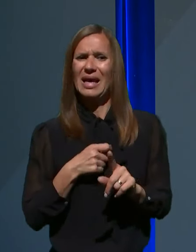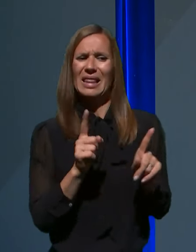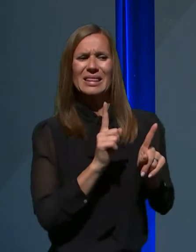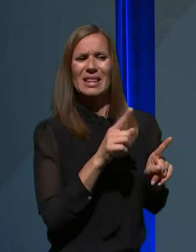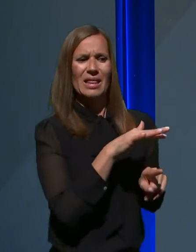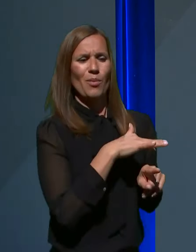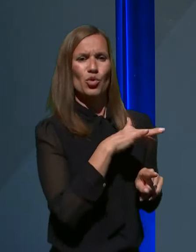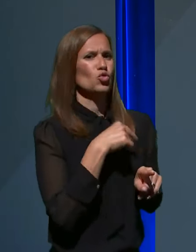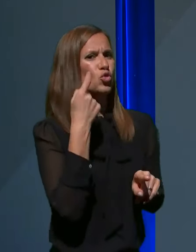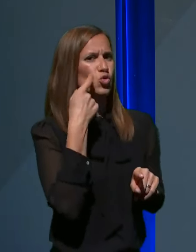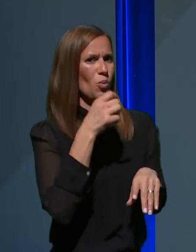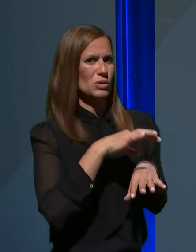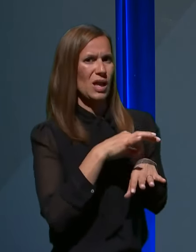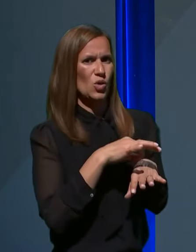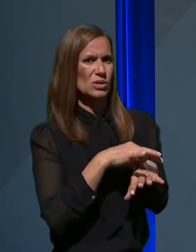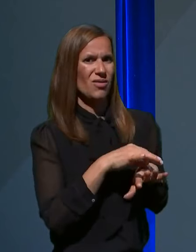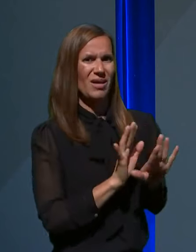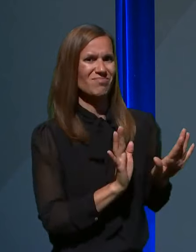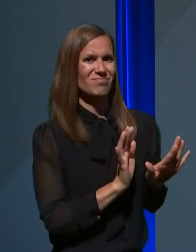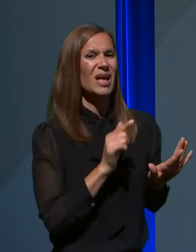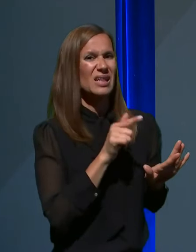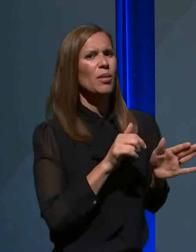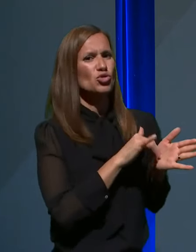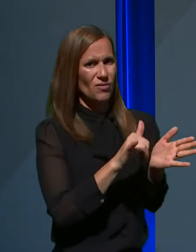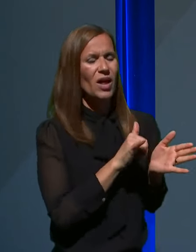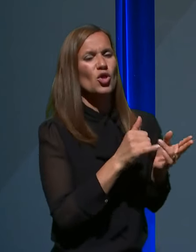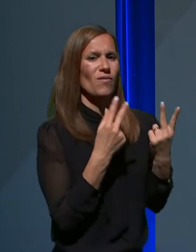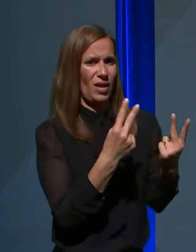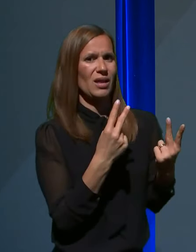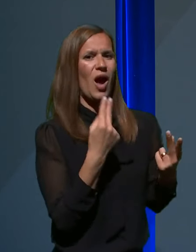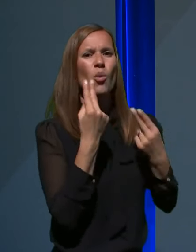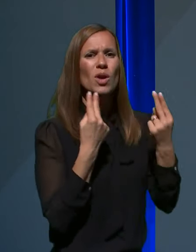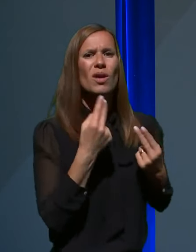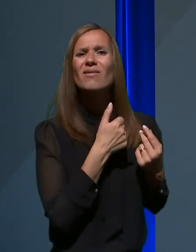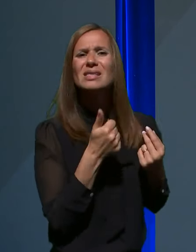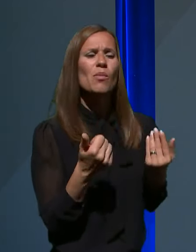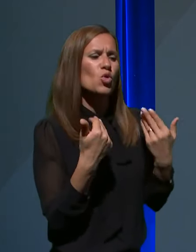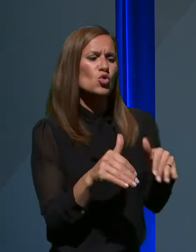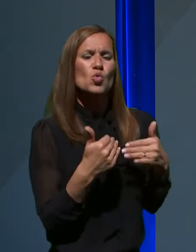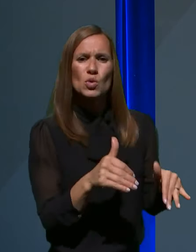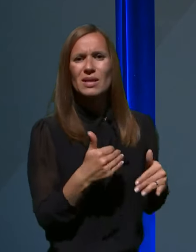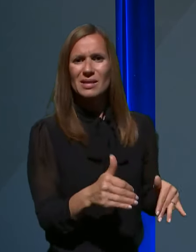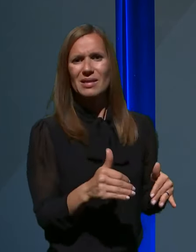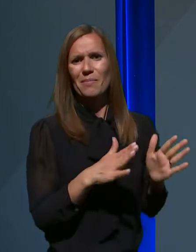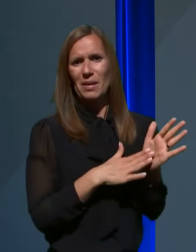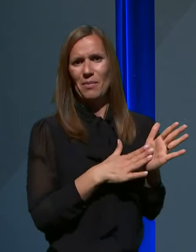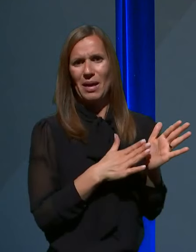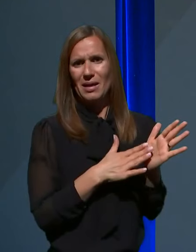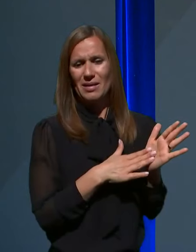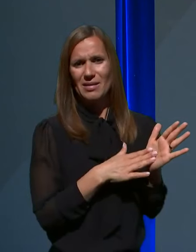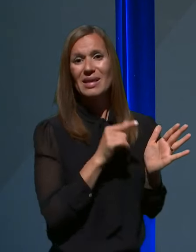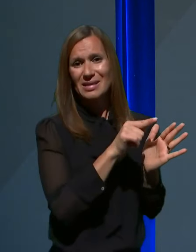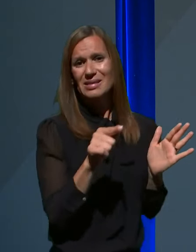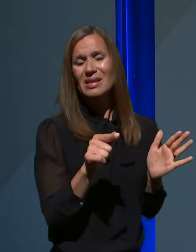zobozdravstva, kjer še vedno velja, da se obravnavajo predvsem nujnejši primeri, tisti, ki pač